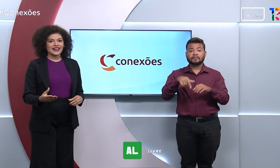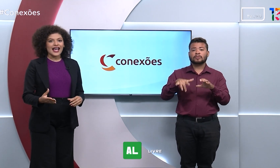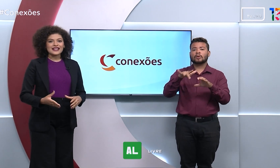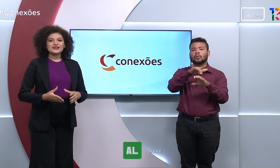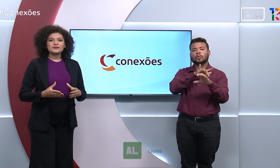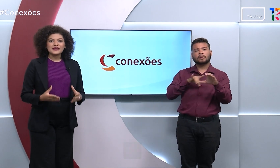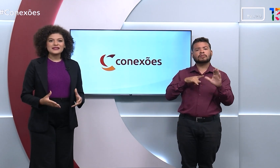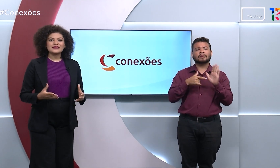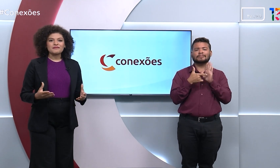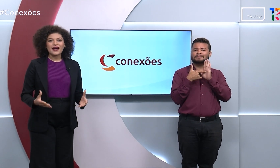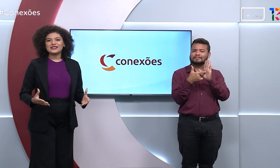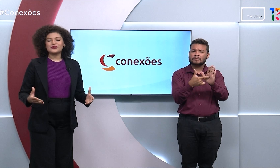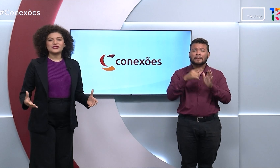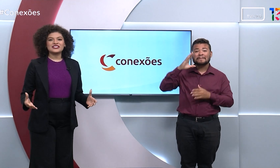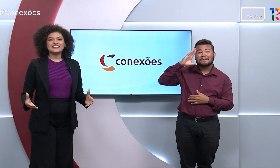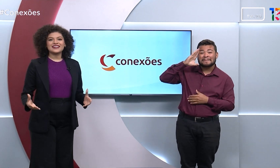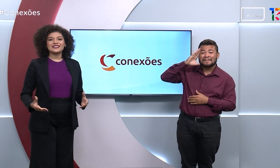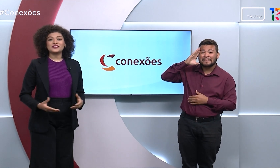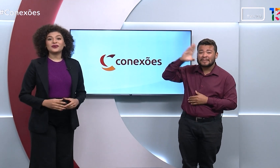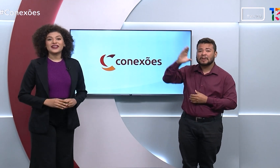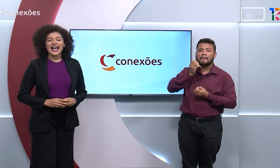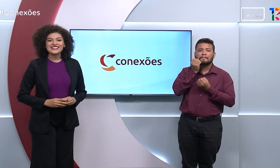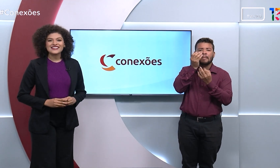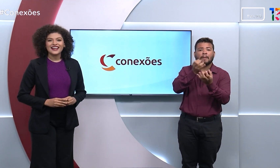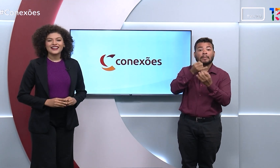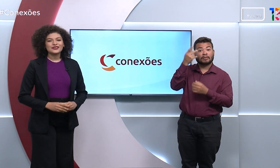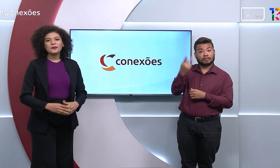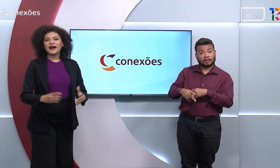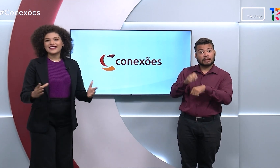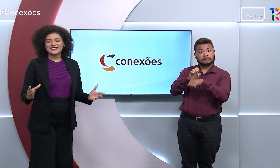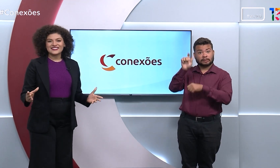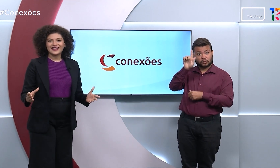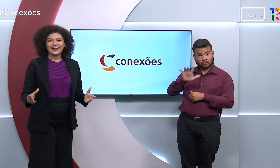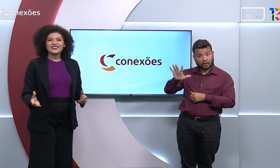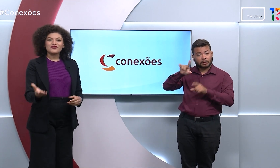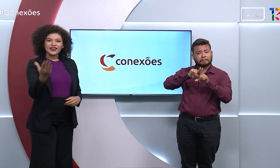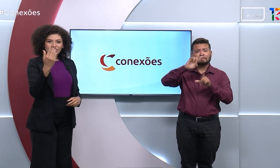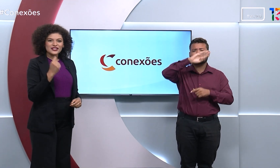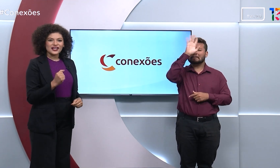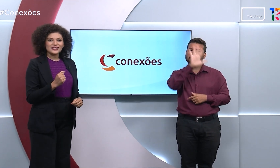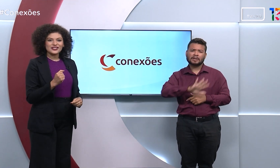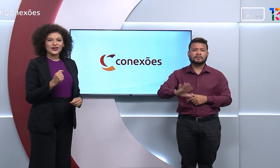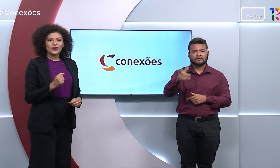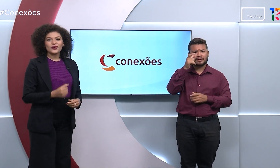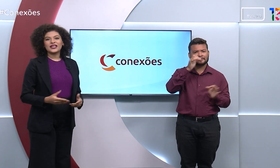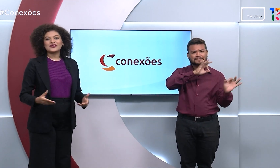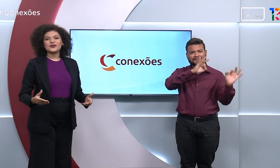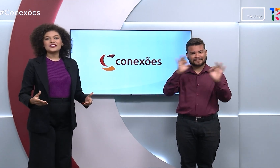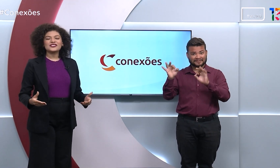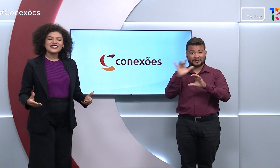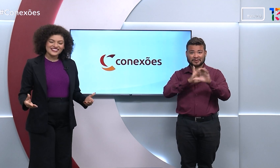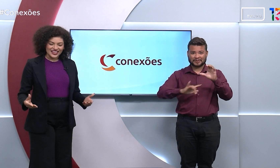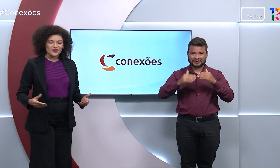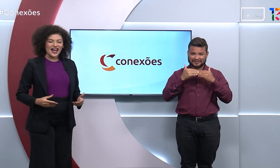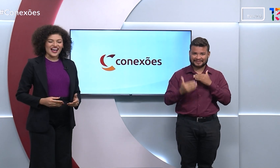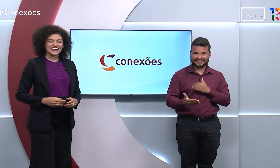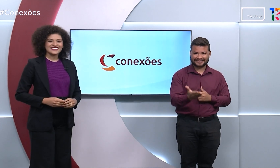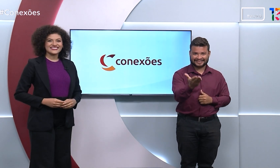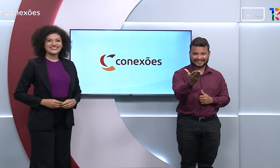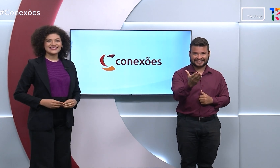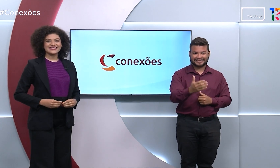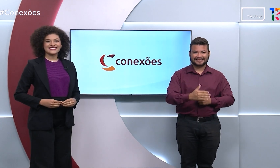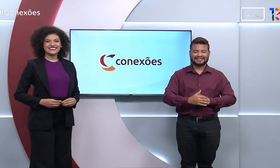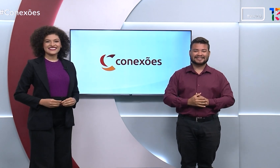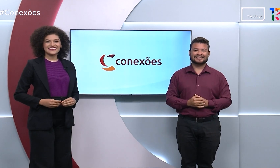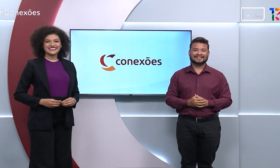confere as principais notícias de Goiás e do país. Vem com a gente, o Conexões já está no ar.